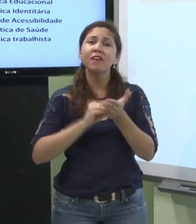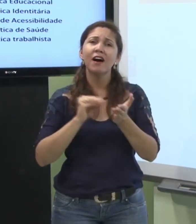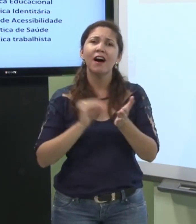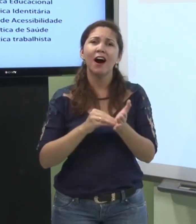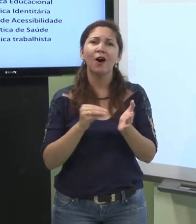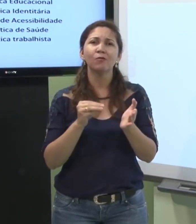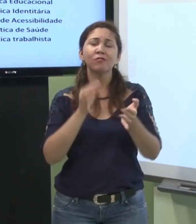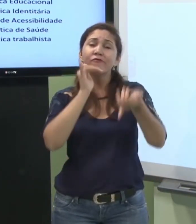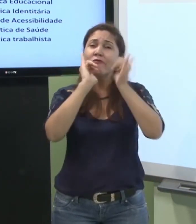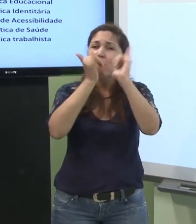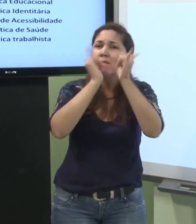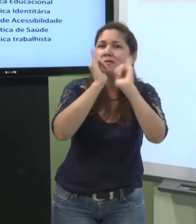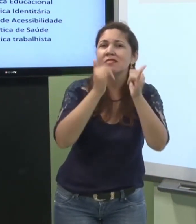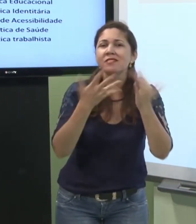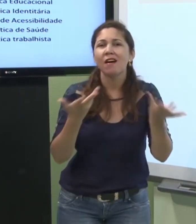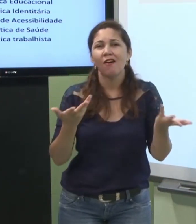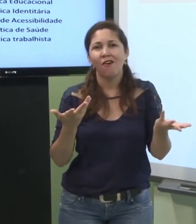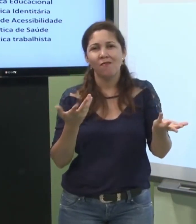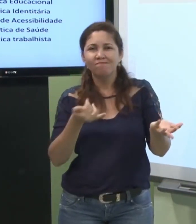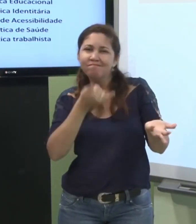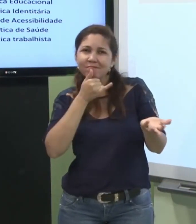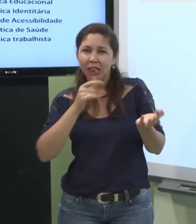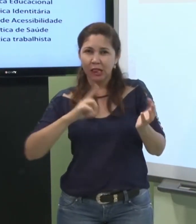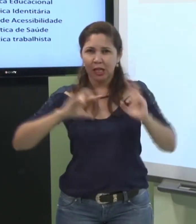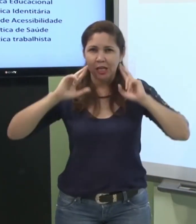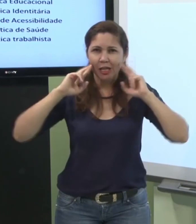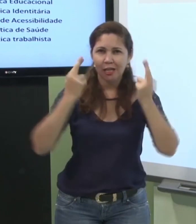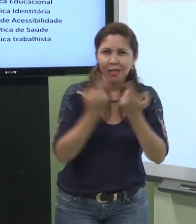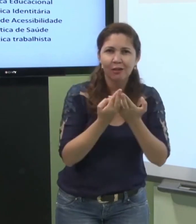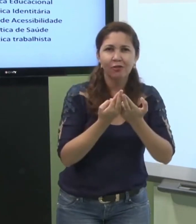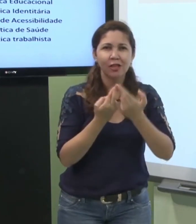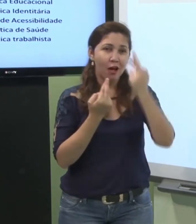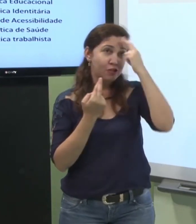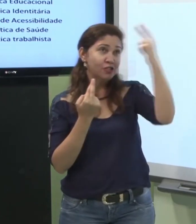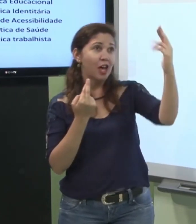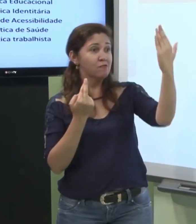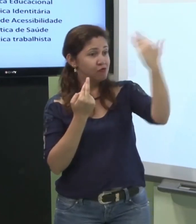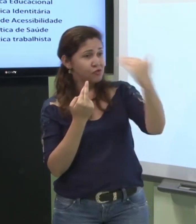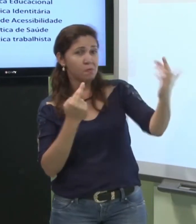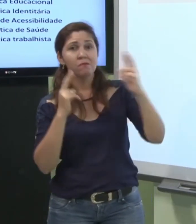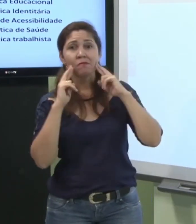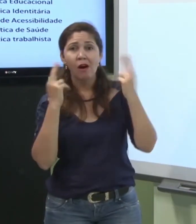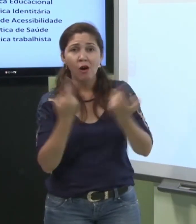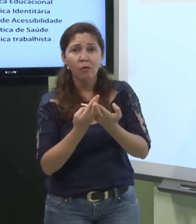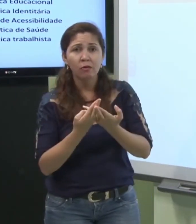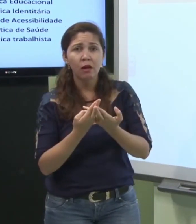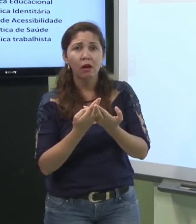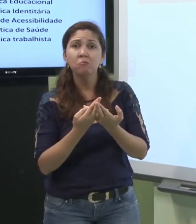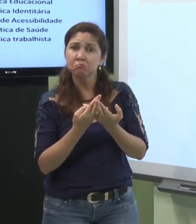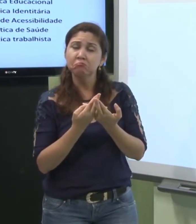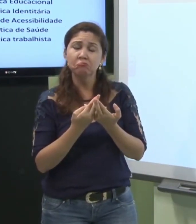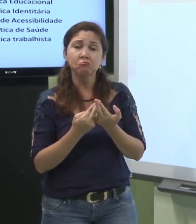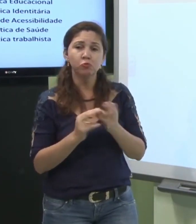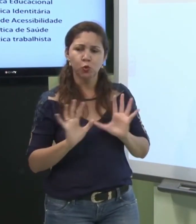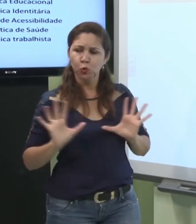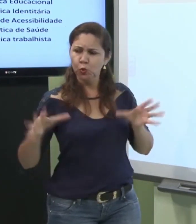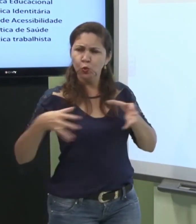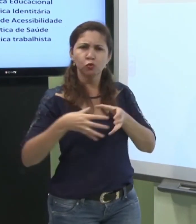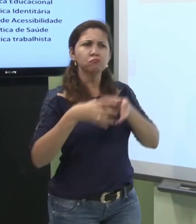a maioria deles falta informação às vezes no local de trabalho o chefe faz a reunião